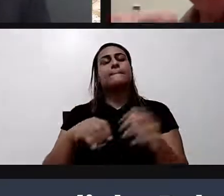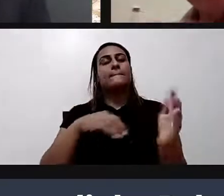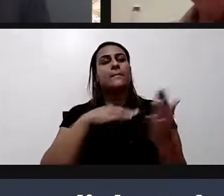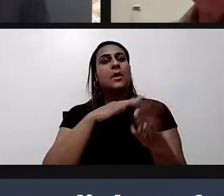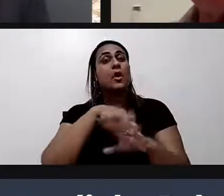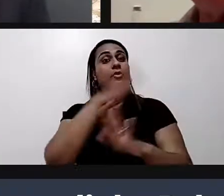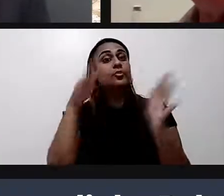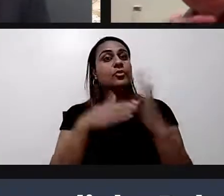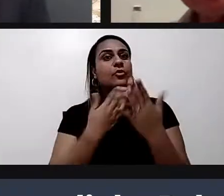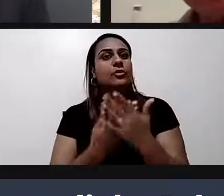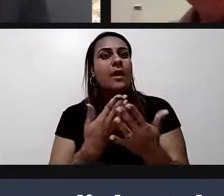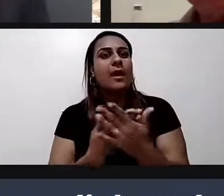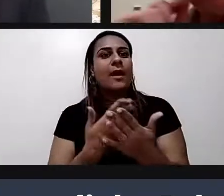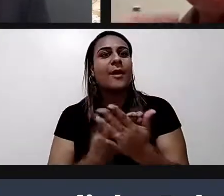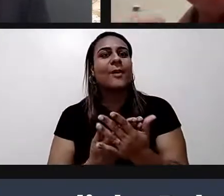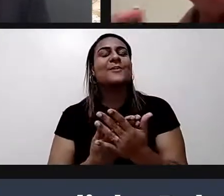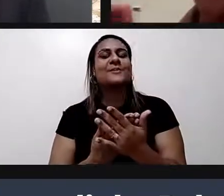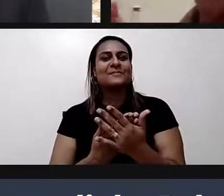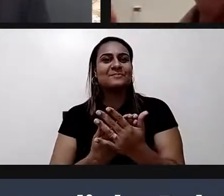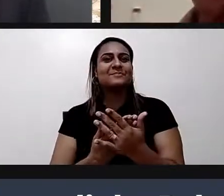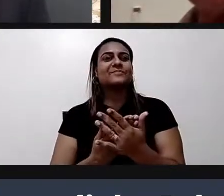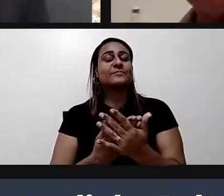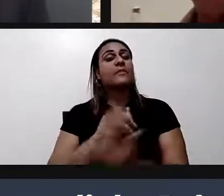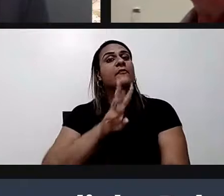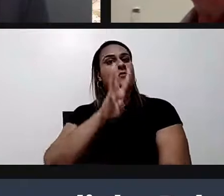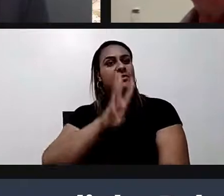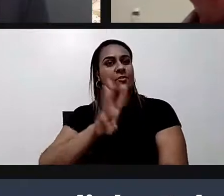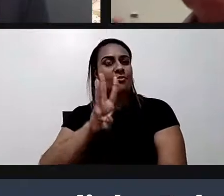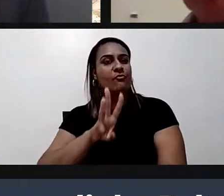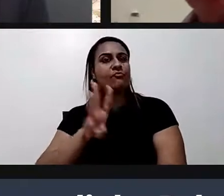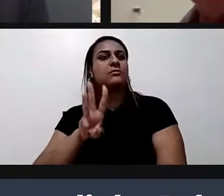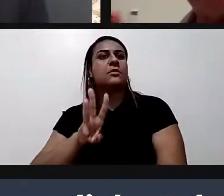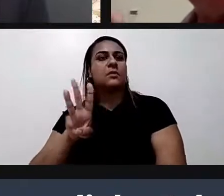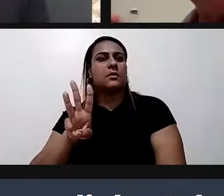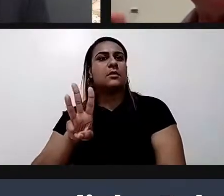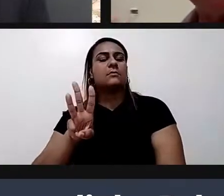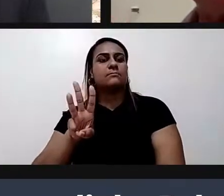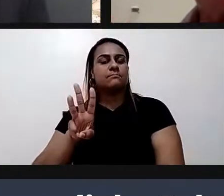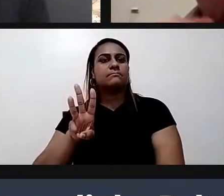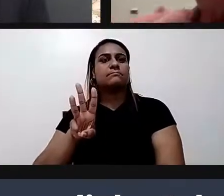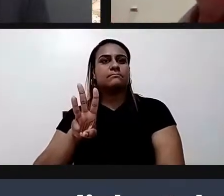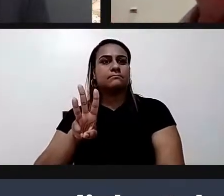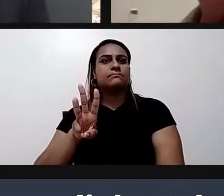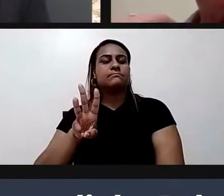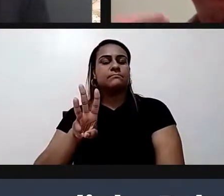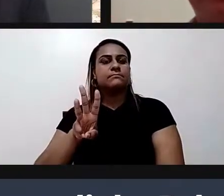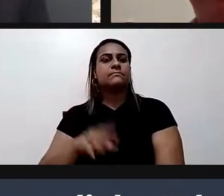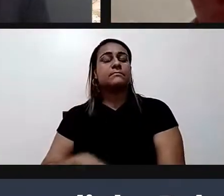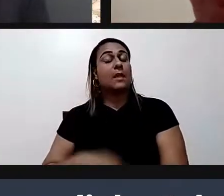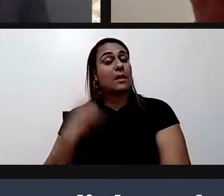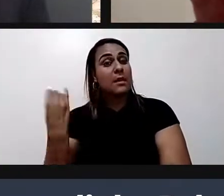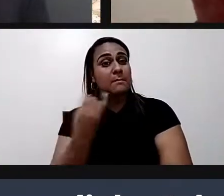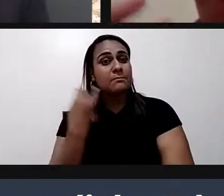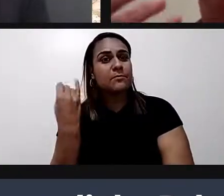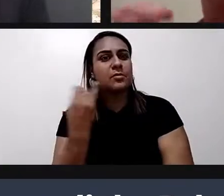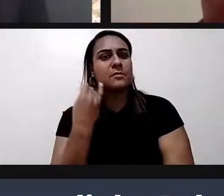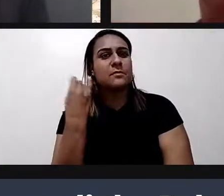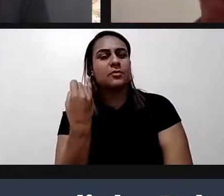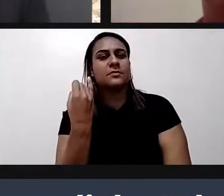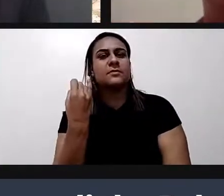tem um lugar onde tem link e link avançado. É muito importante isso que é uma coisa que a gente pelo menos a gente mais velha não